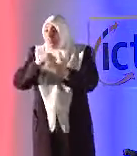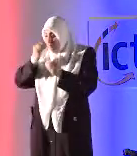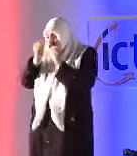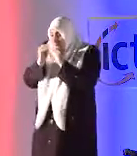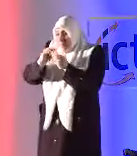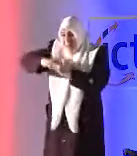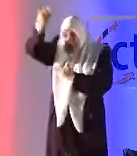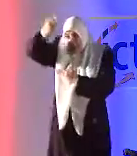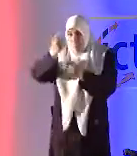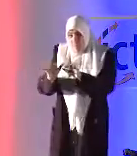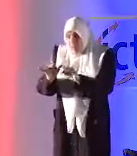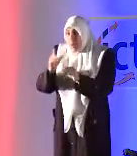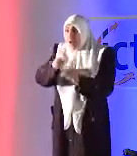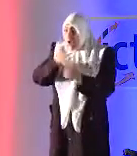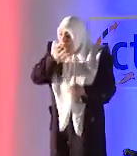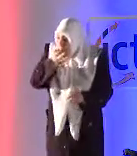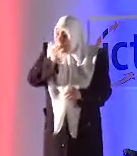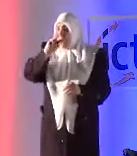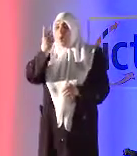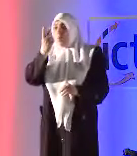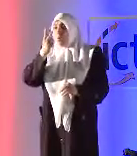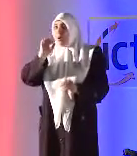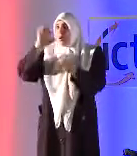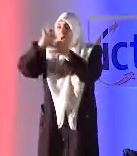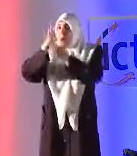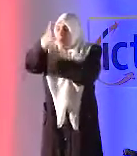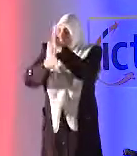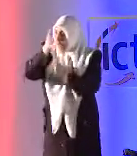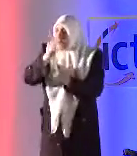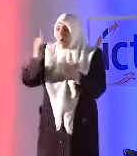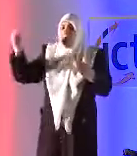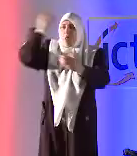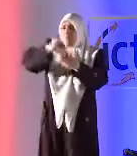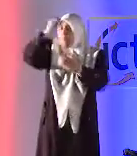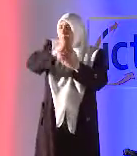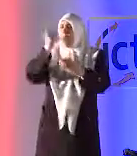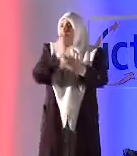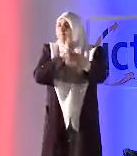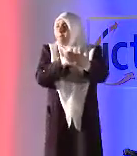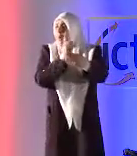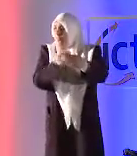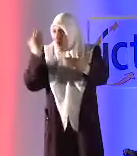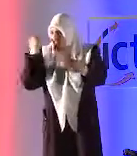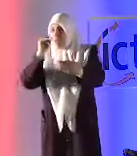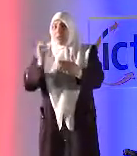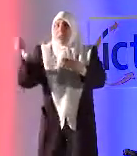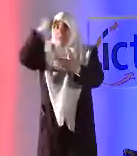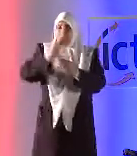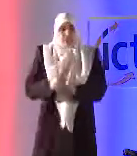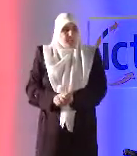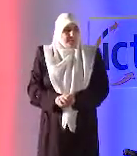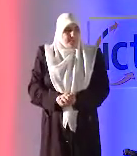إذ كان برنامج ناطق أو إذ كان برنامج يتعلق بلغة الإشارة أو إذ كان برنامج مهيئ